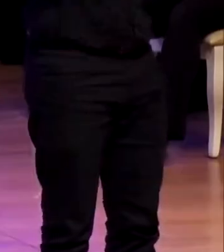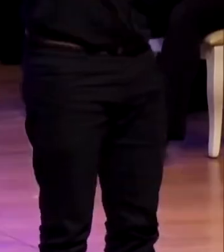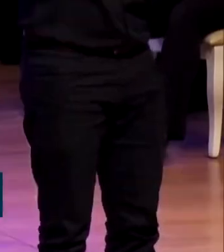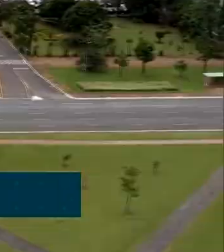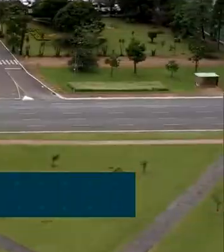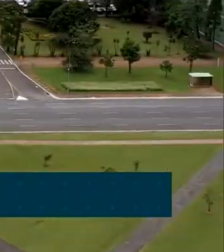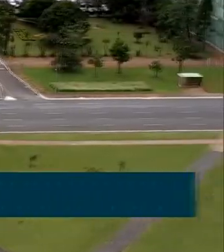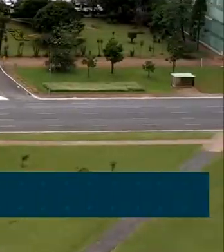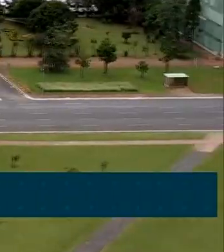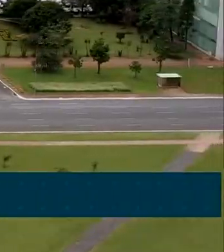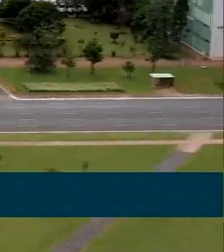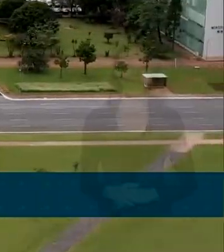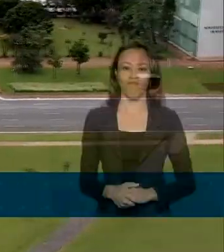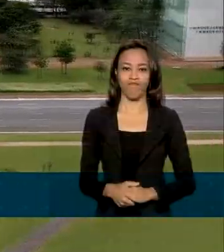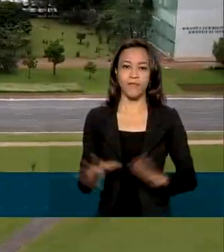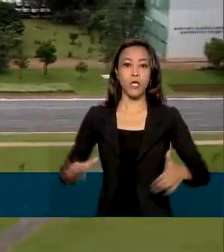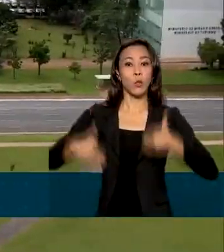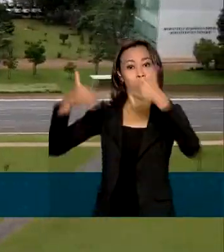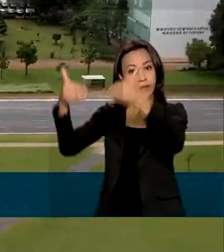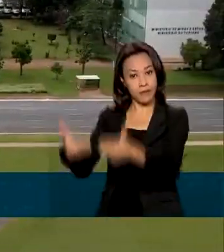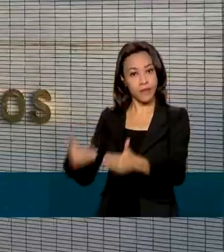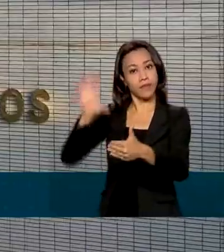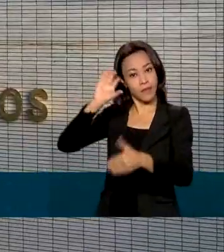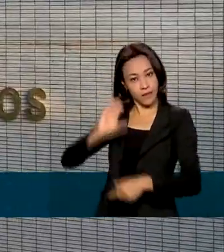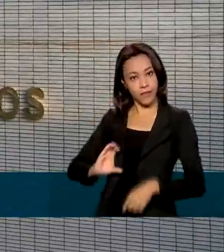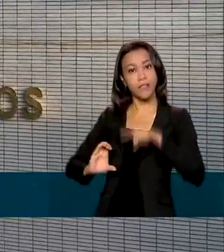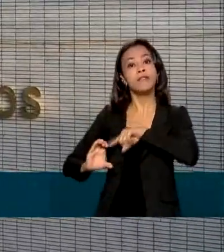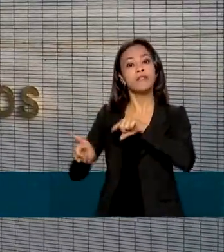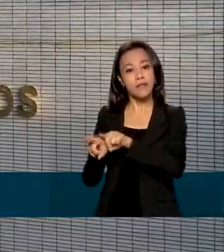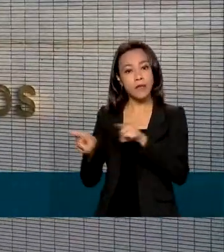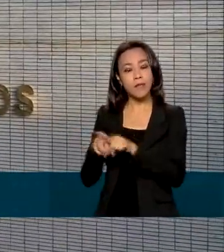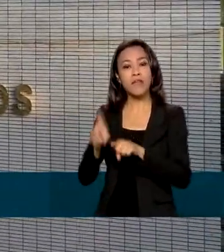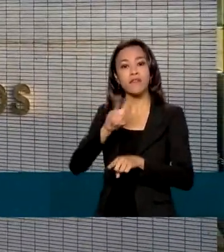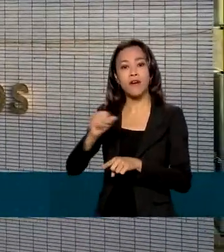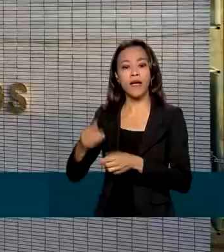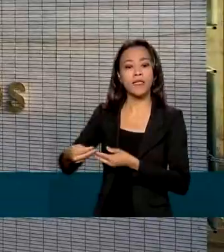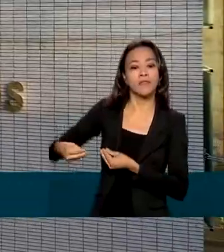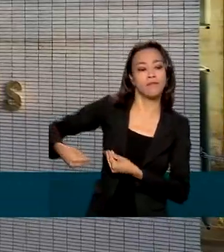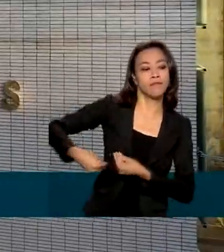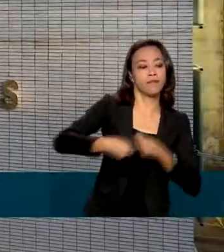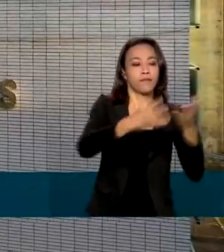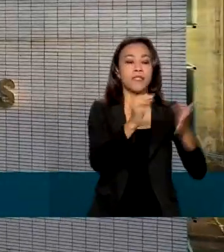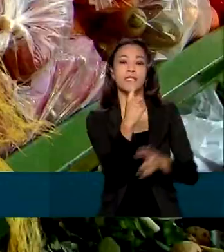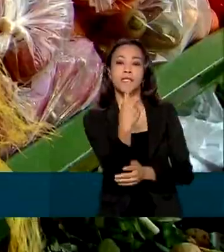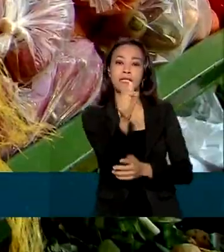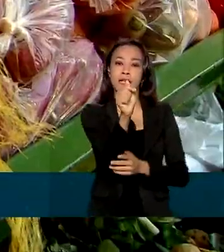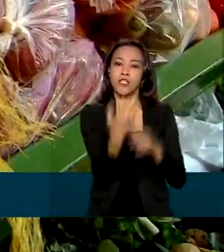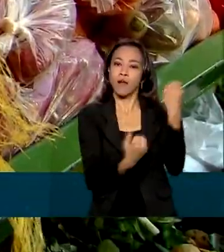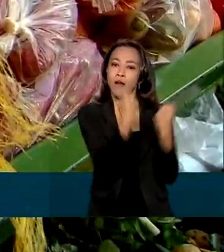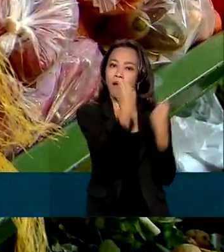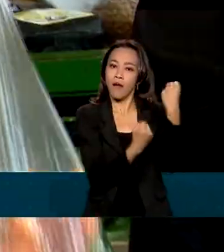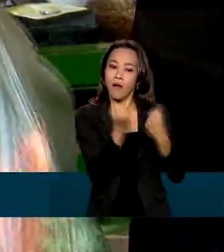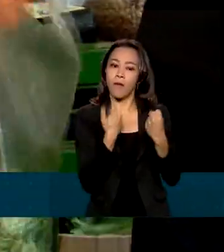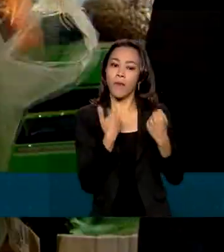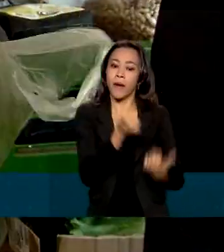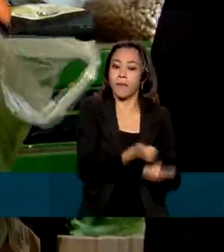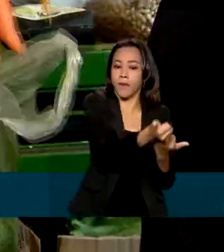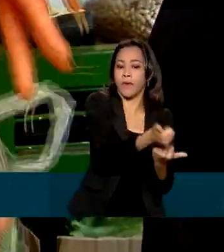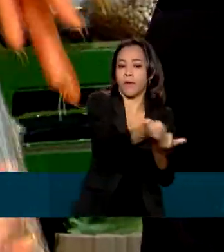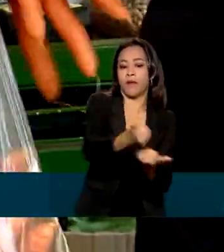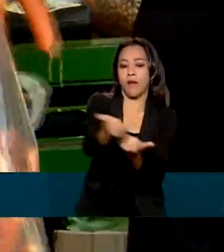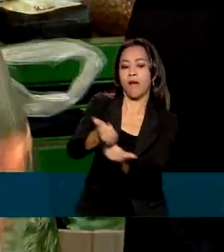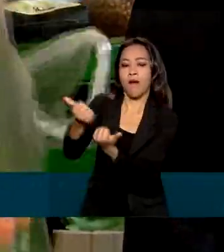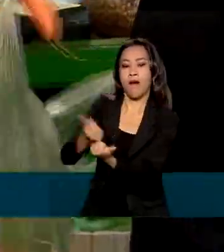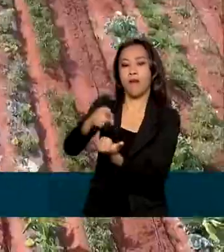tenha necessidade. O Ministério da Cidadania também vai enviar 17 veículos para ajudar nas atividades de recebimento e